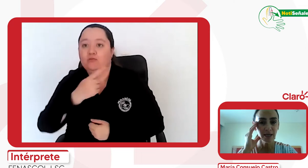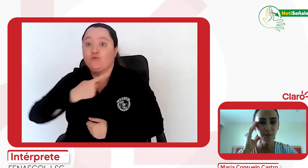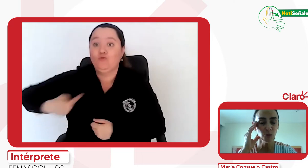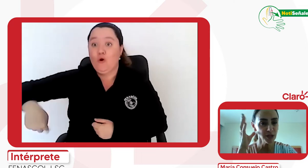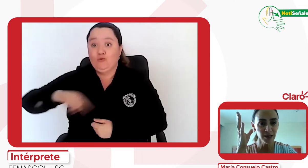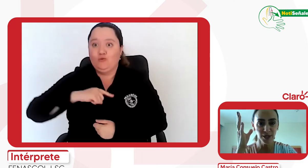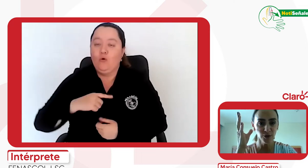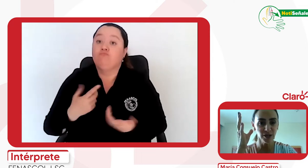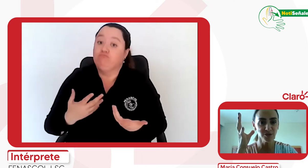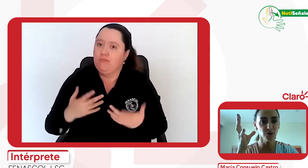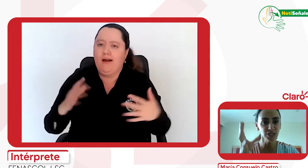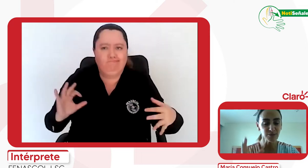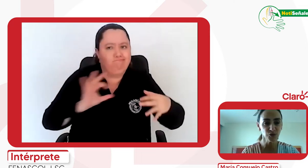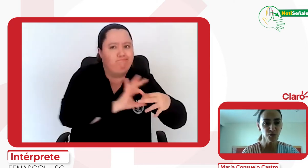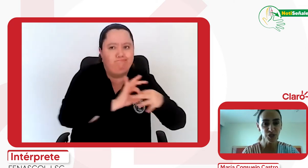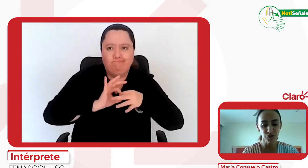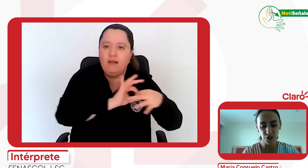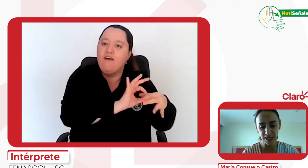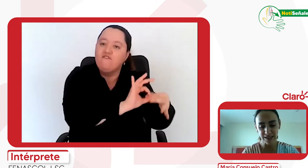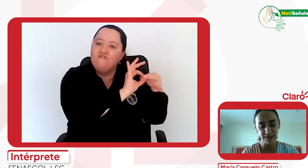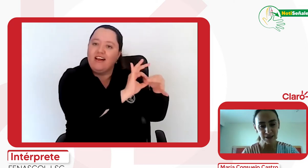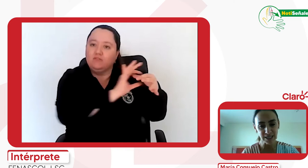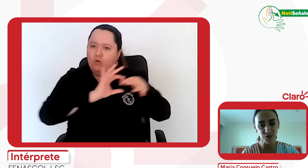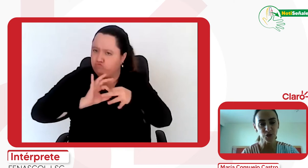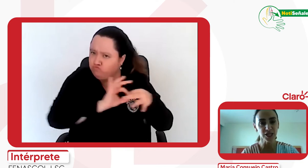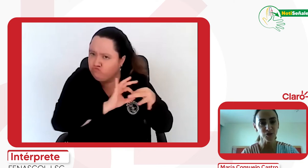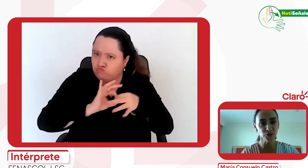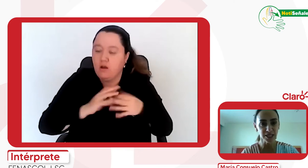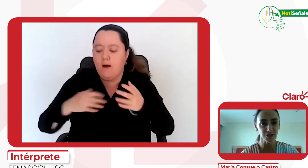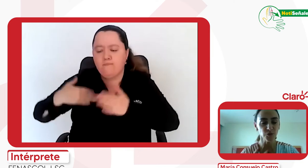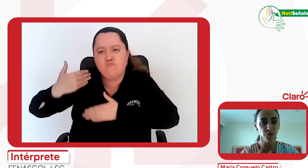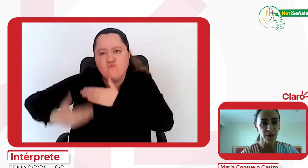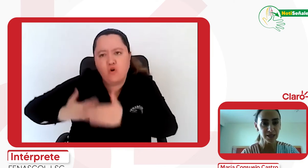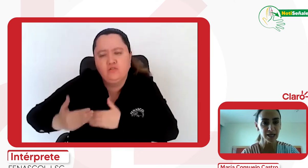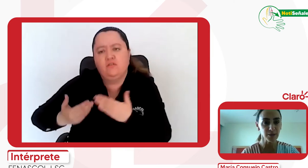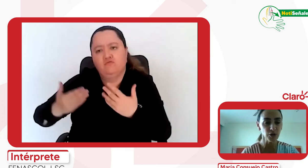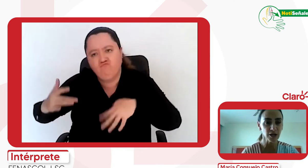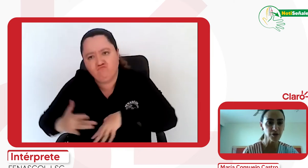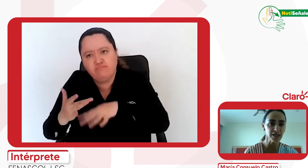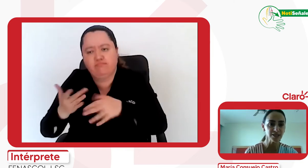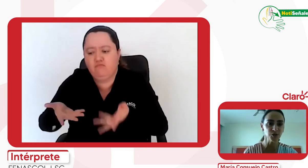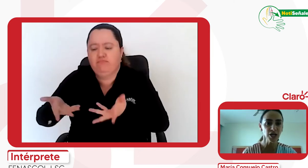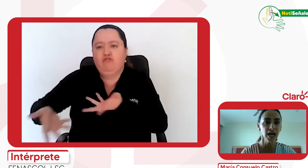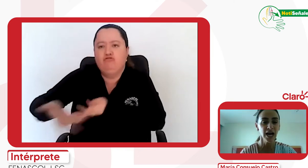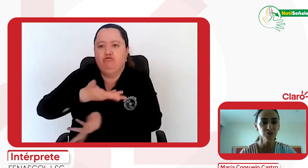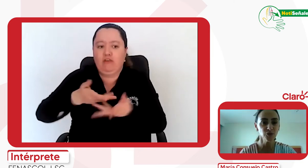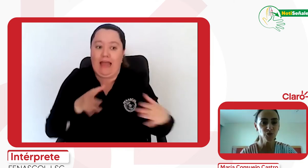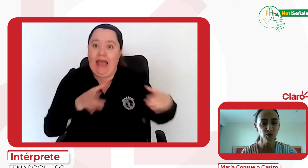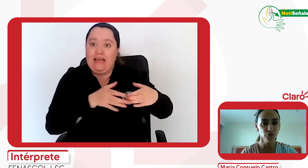muy de la mano de FENASCOL, hicimos un proceso de sensibilización y de socialización por parte del equipo de la federación, a todos nuestros